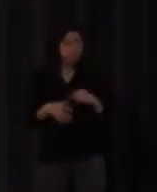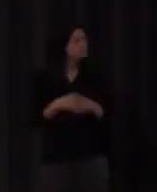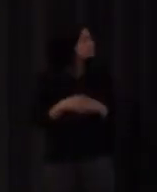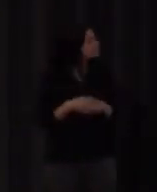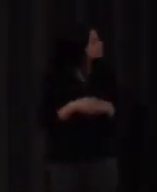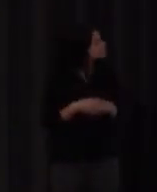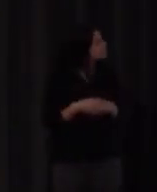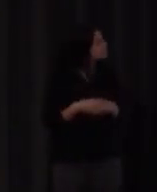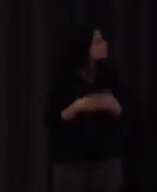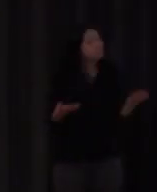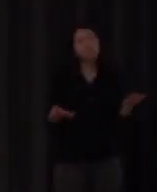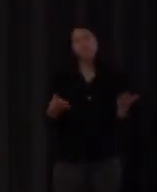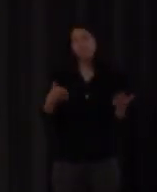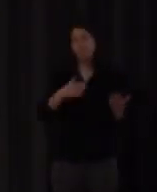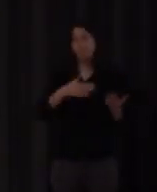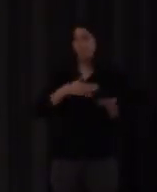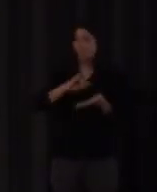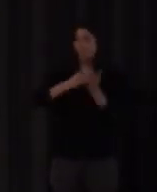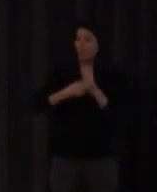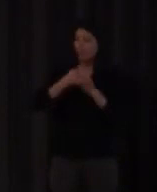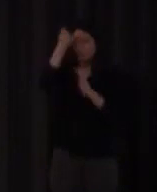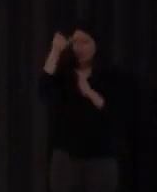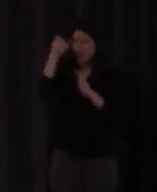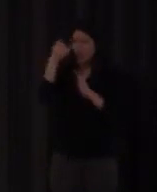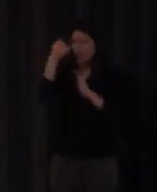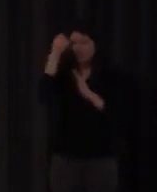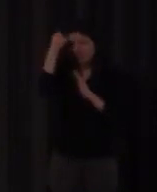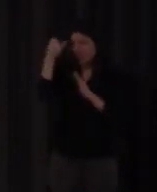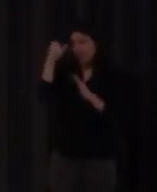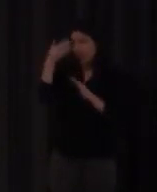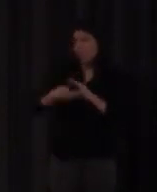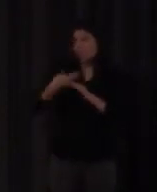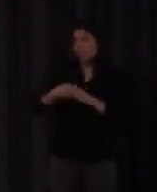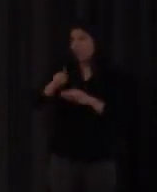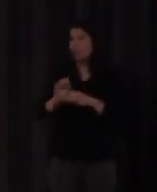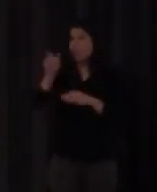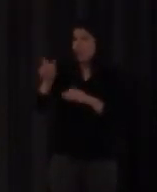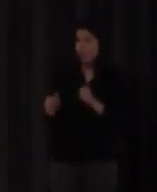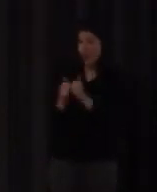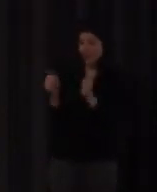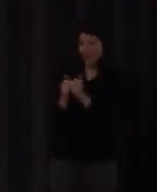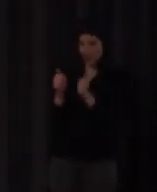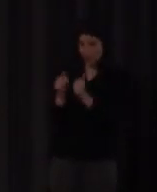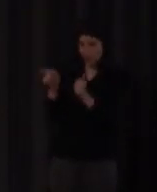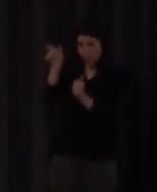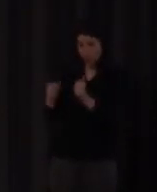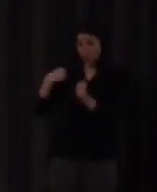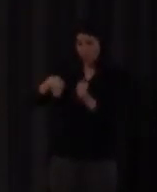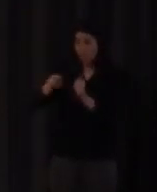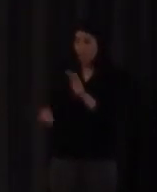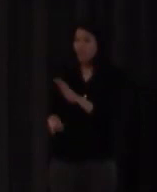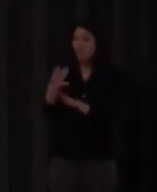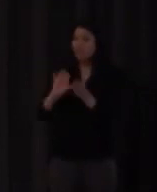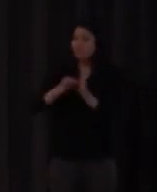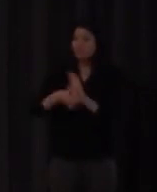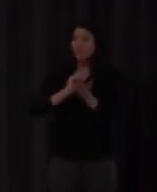la idea fantástica la idea más lúcida que tuvo Ángel Herrero al crear este este sistema de escritura